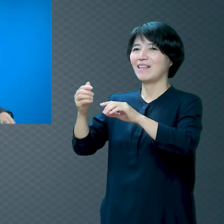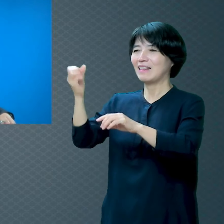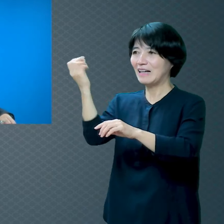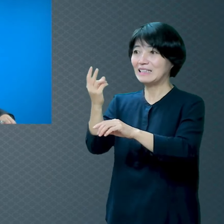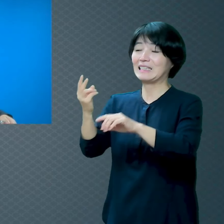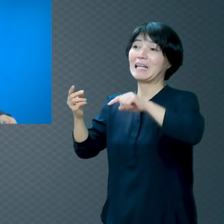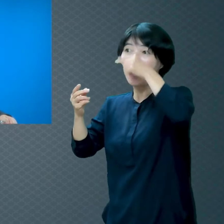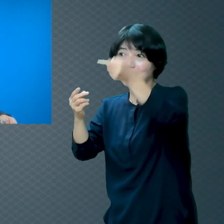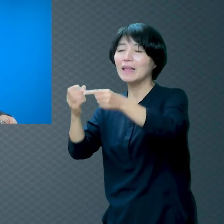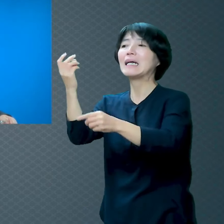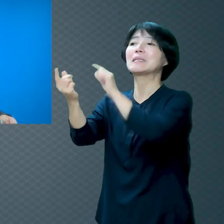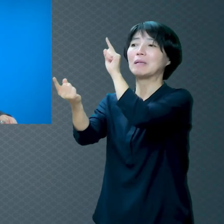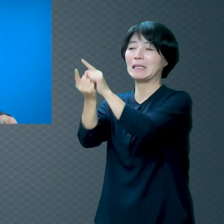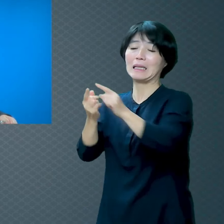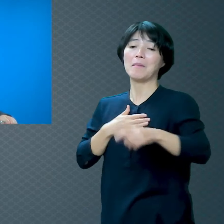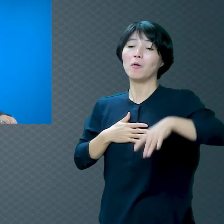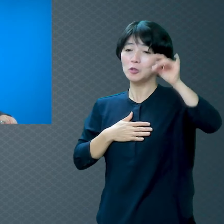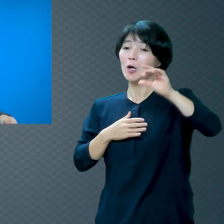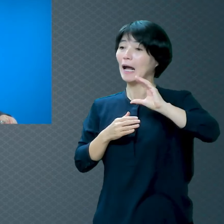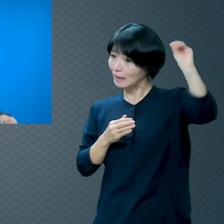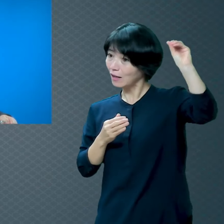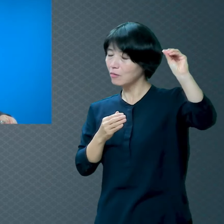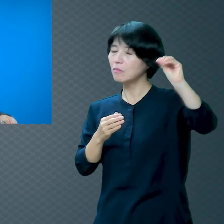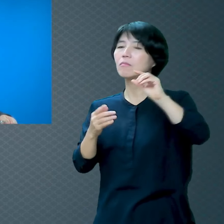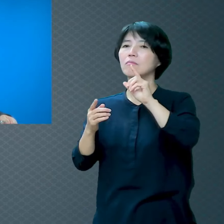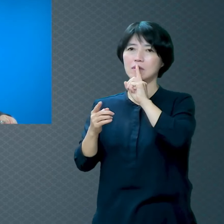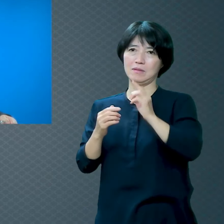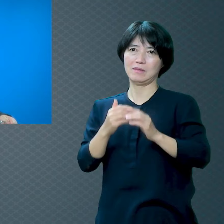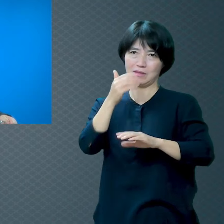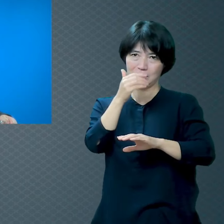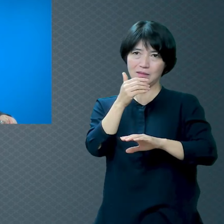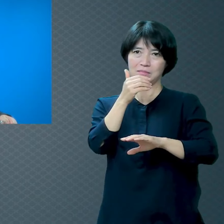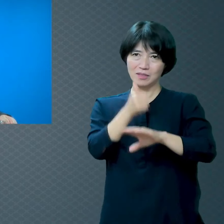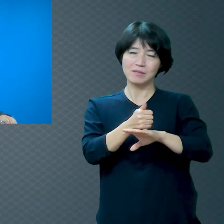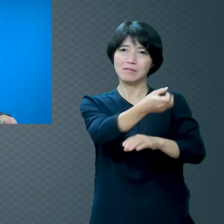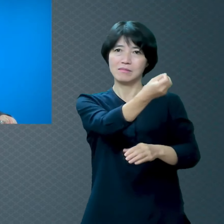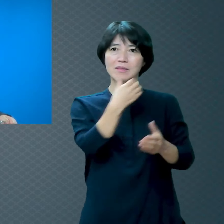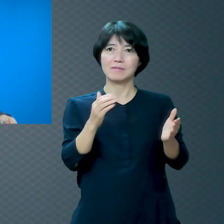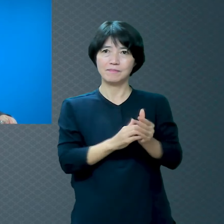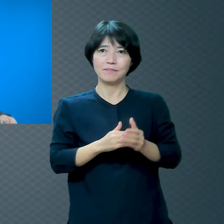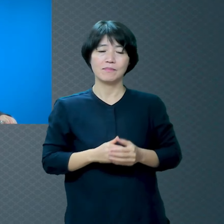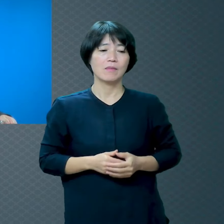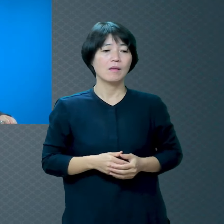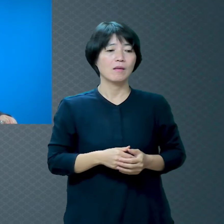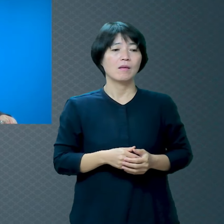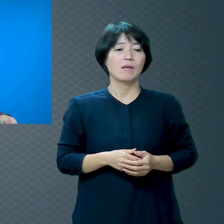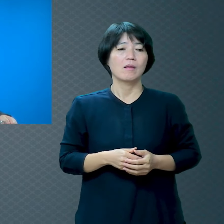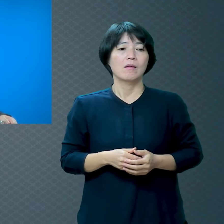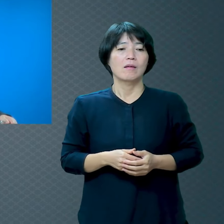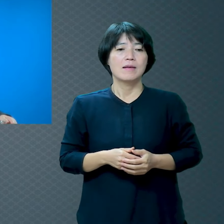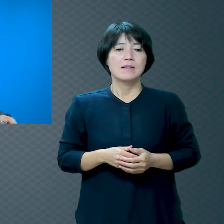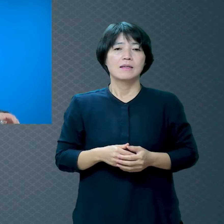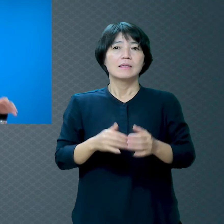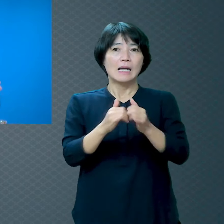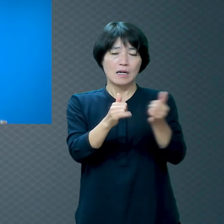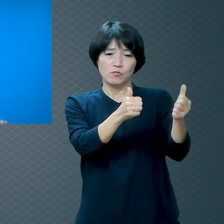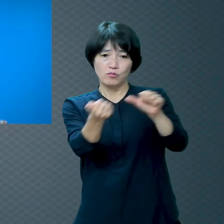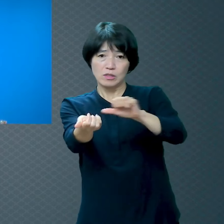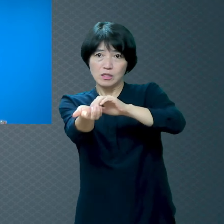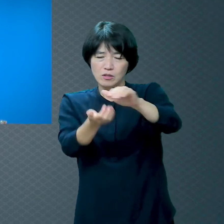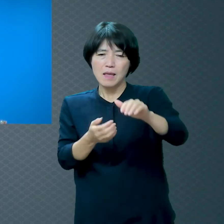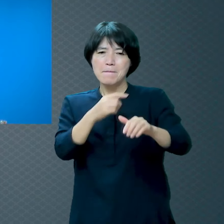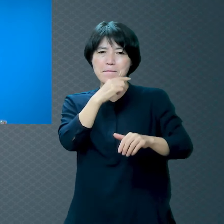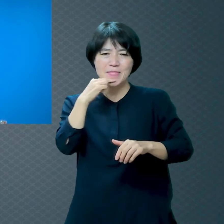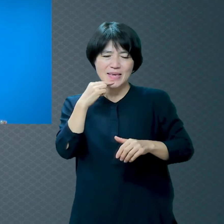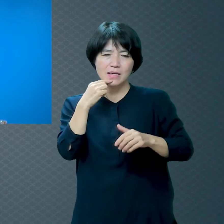사람이 피를 쏟고 죽는다는데 이렇게 쏟는구나 아마 잘 못